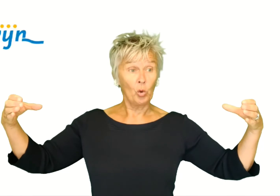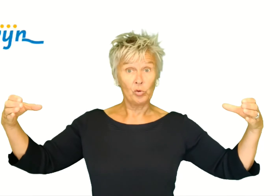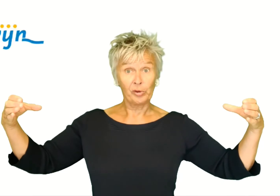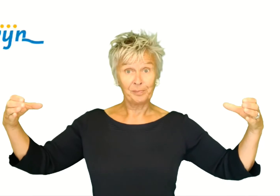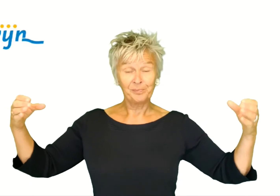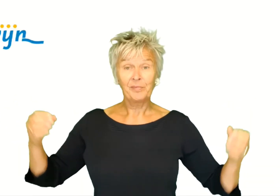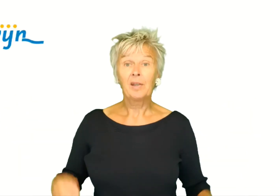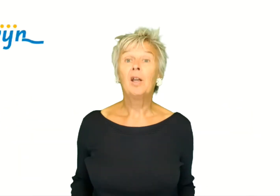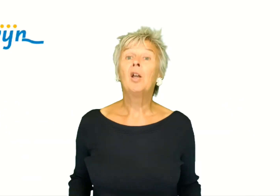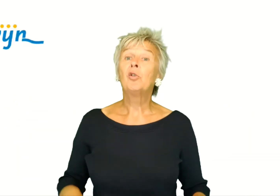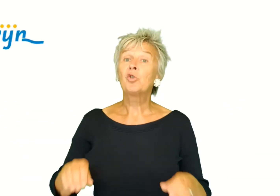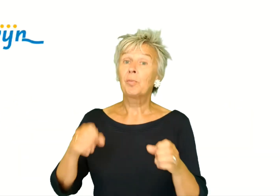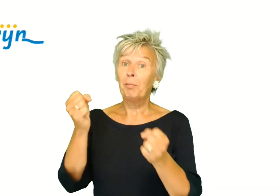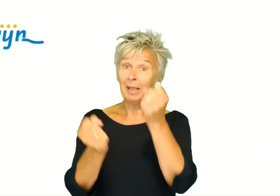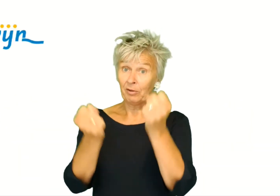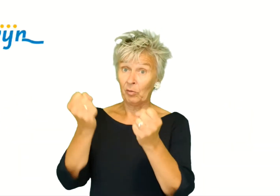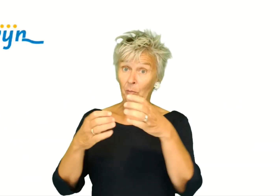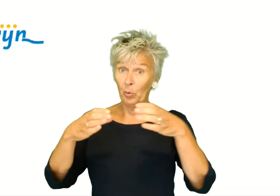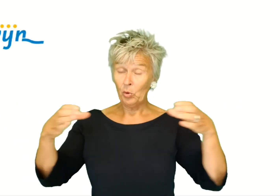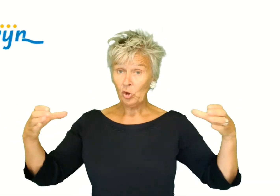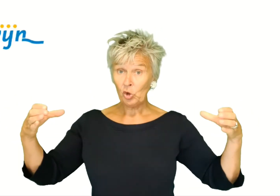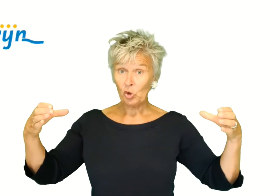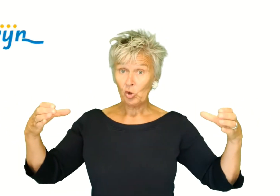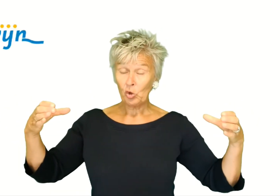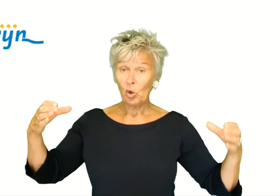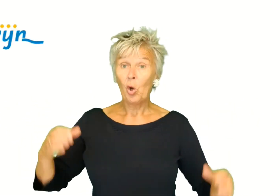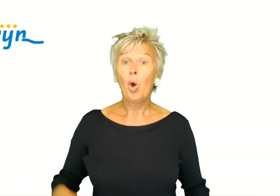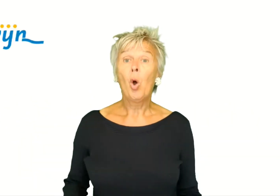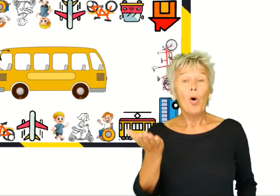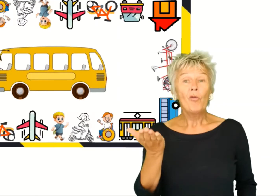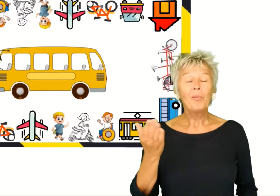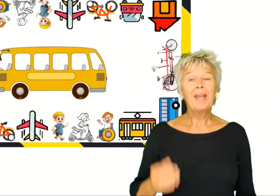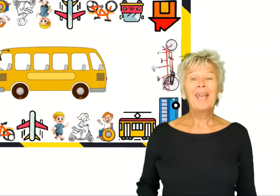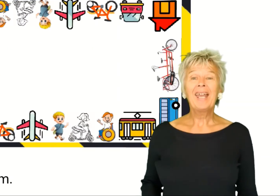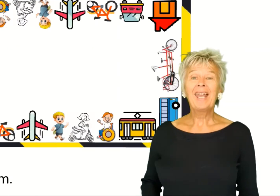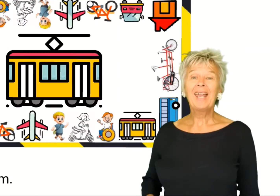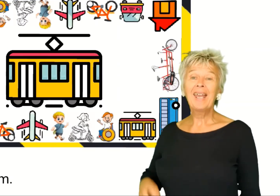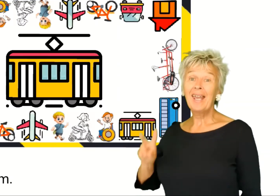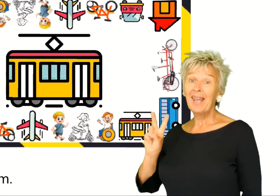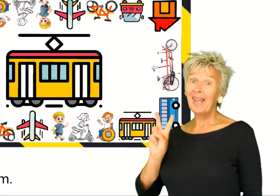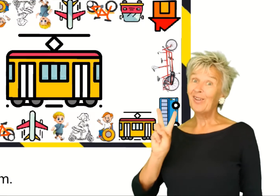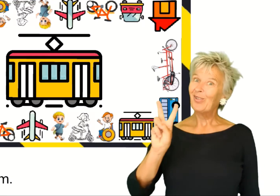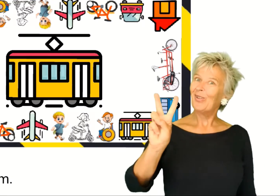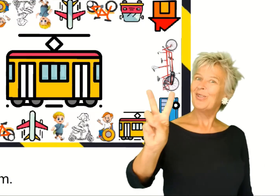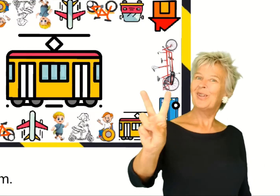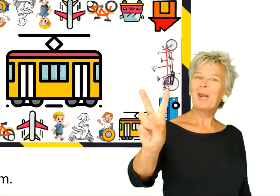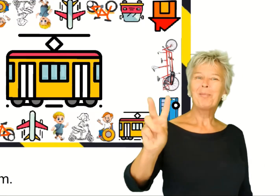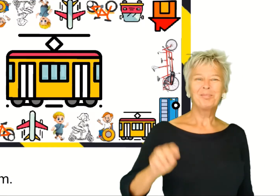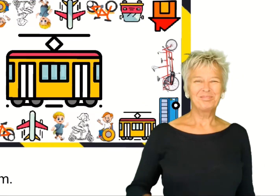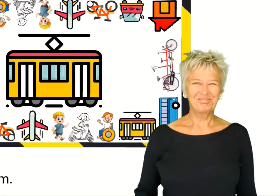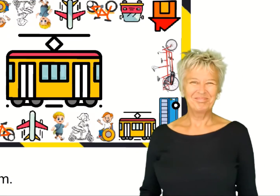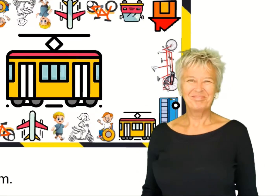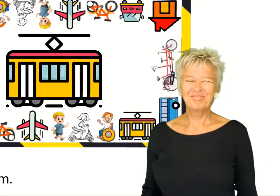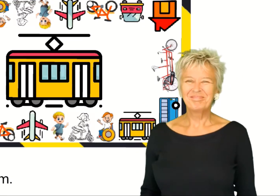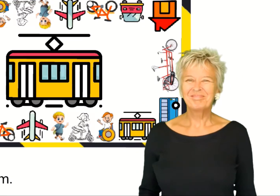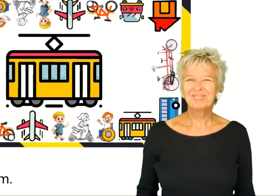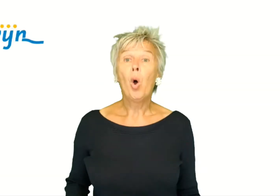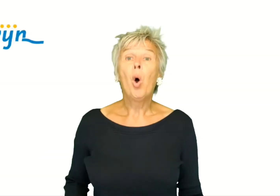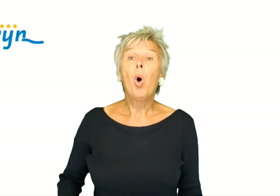langer, groter. Dus met de bus. Of met de tram.